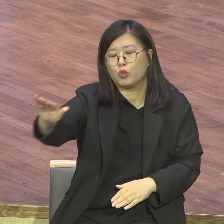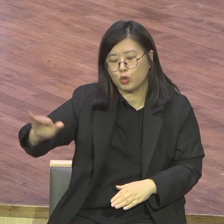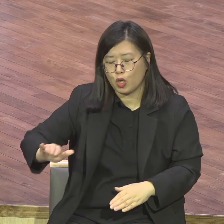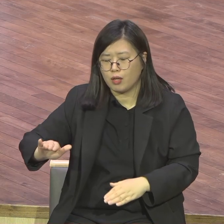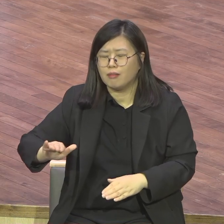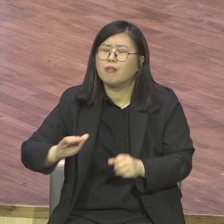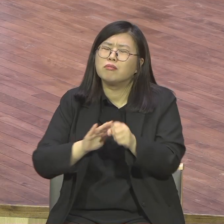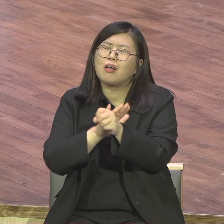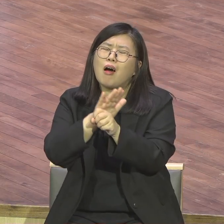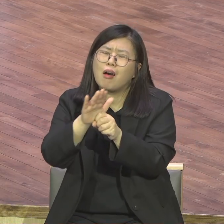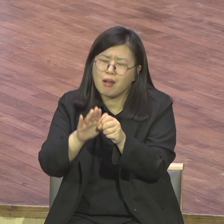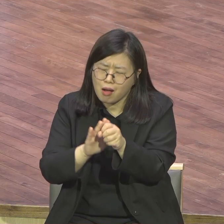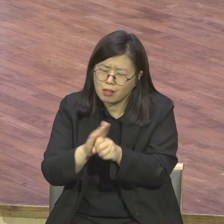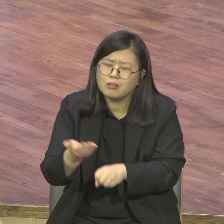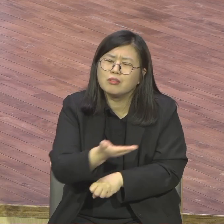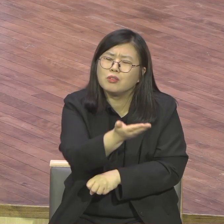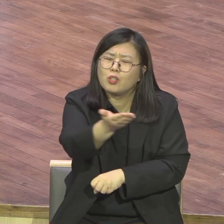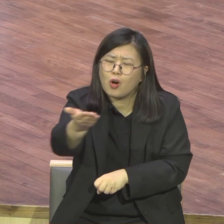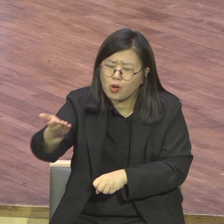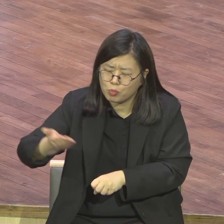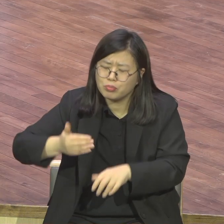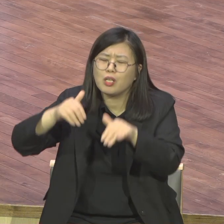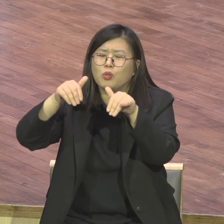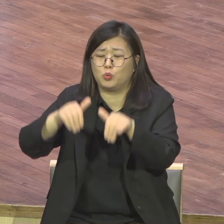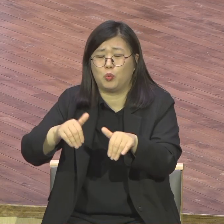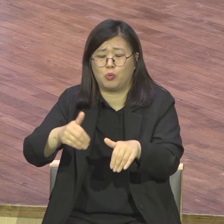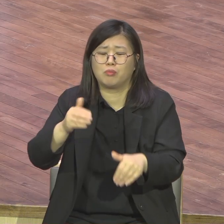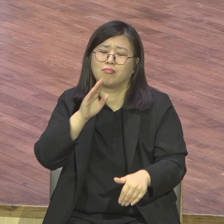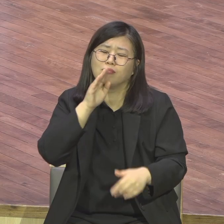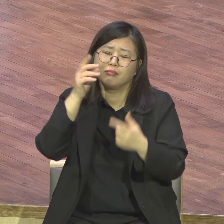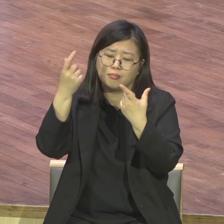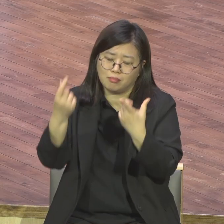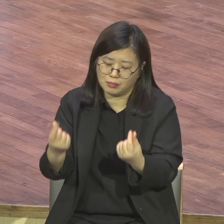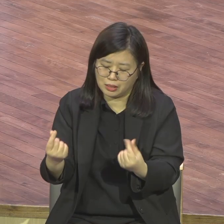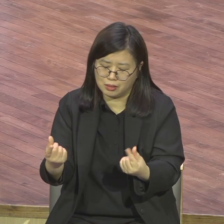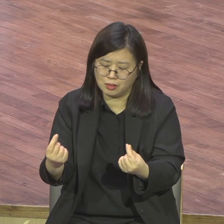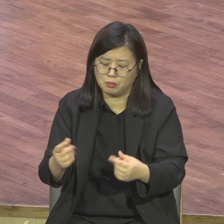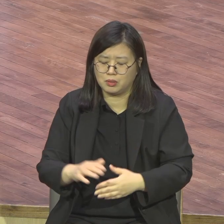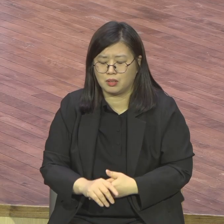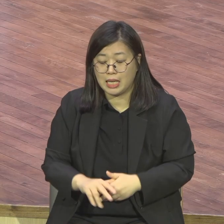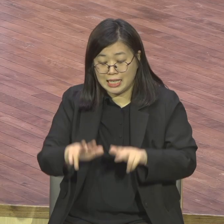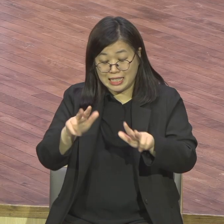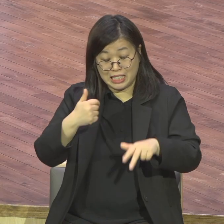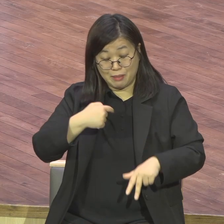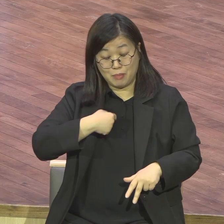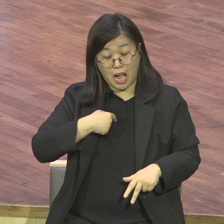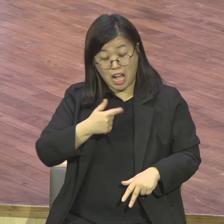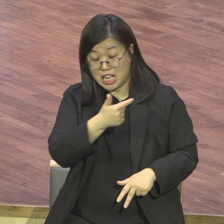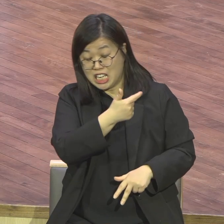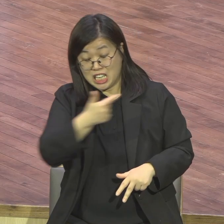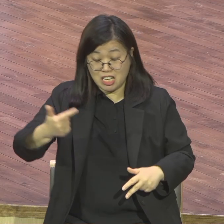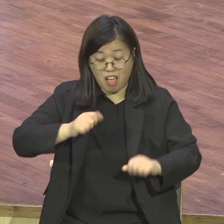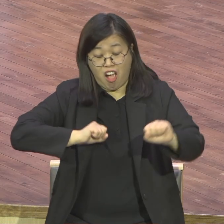종들 한 사람 한 사람 이들이 지금 크게 한 일이 없고 큰 증거가 없다 할지라도